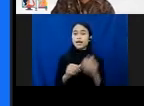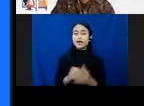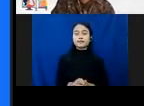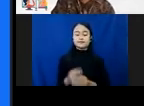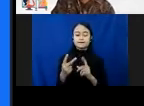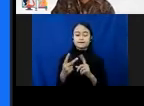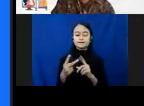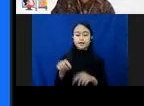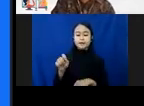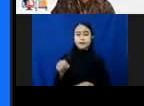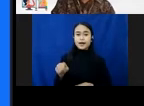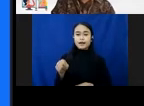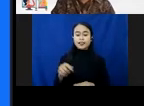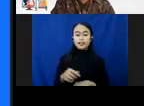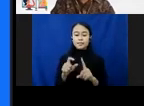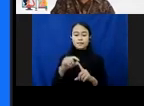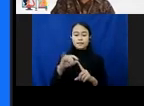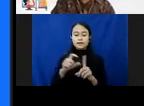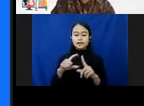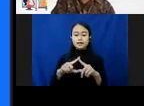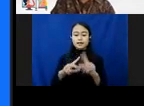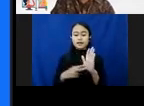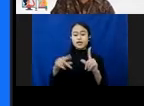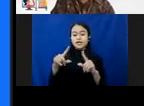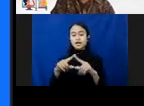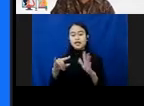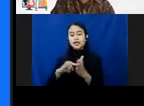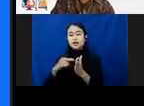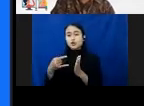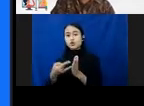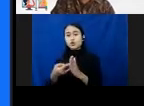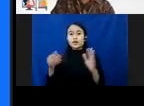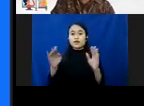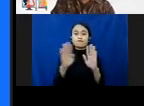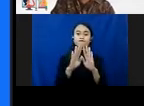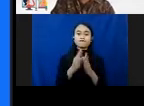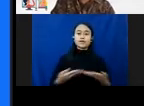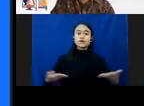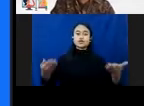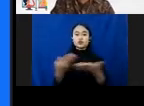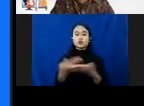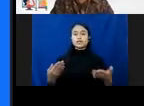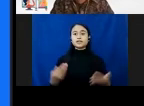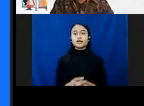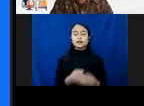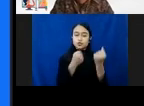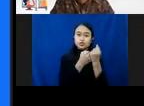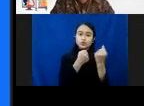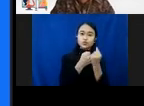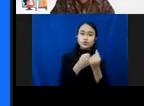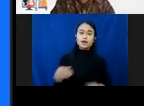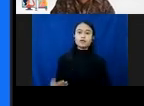peradilan pidana, ada teknologi, ada platform sosial yang harus diintervensi juga, ada dukungan para korban.